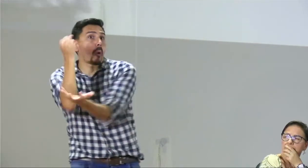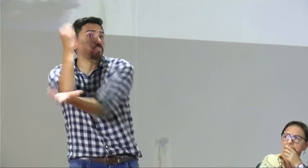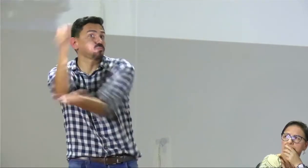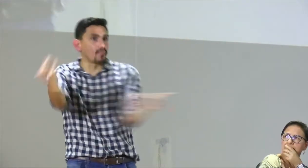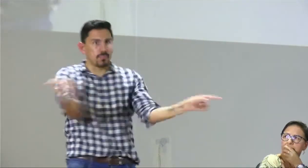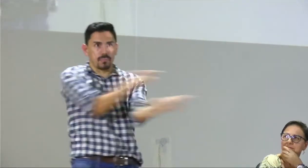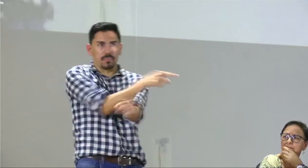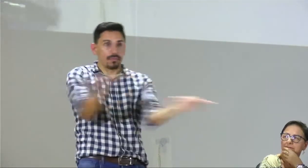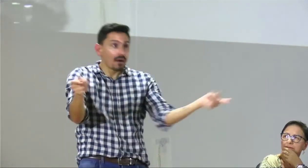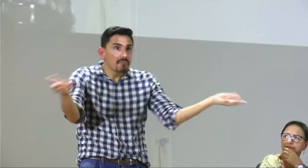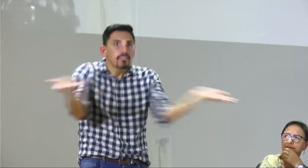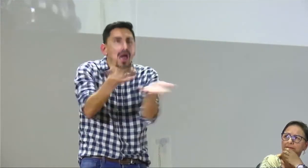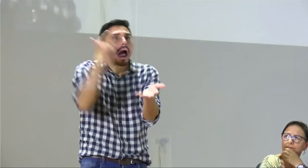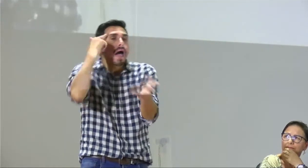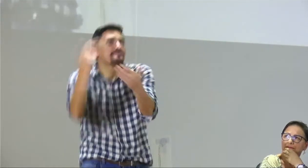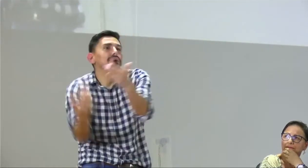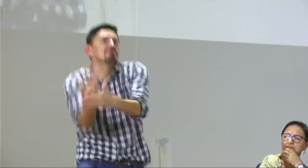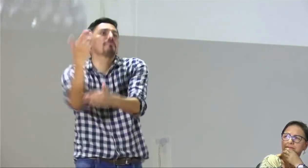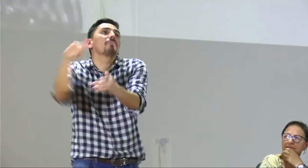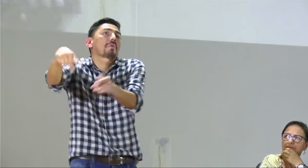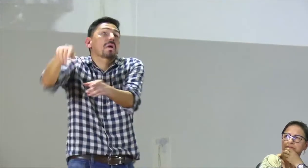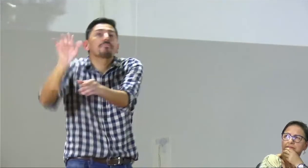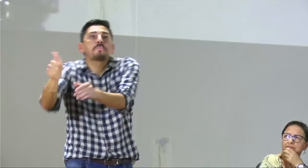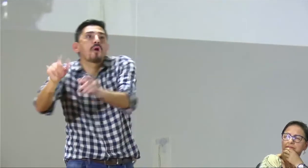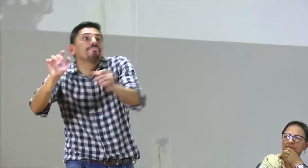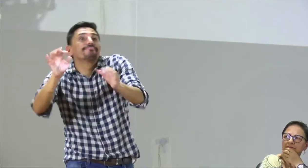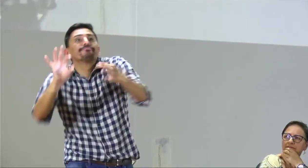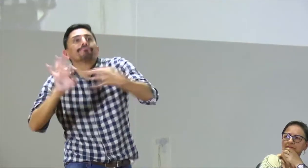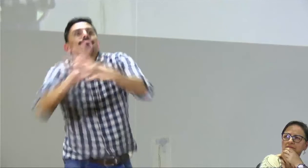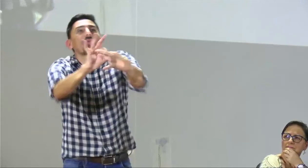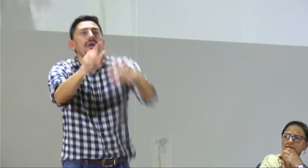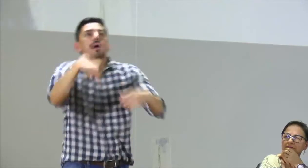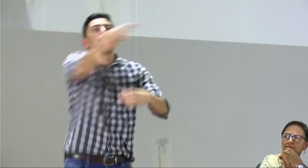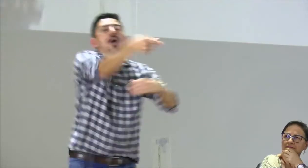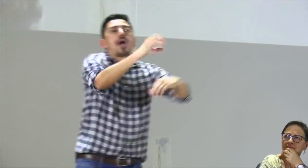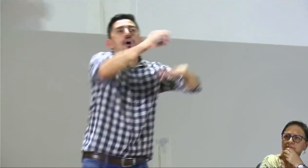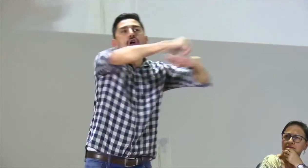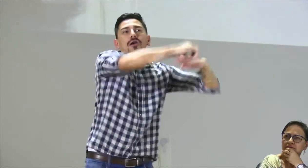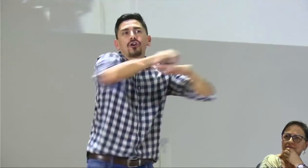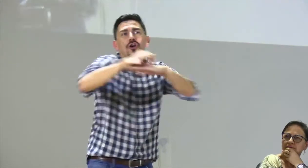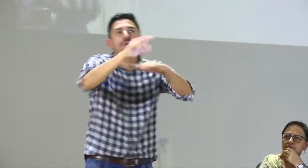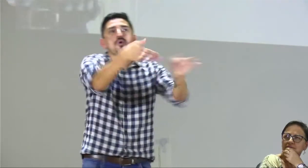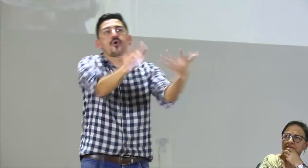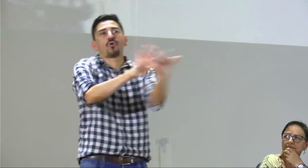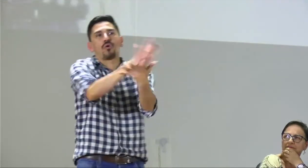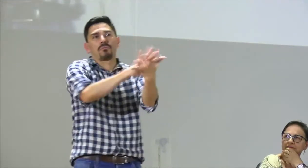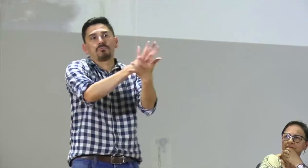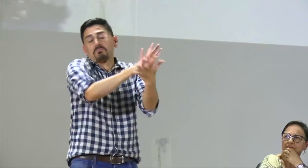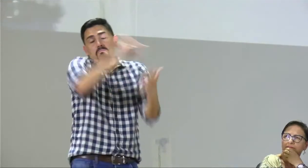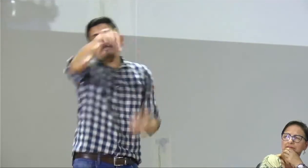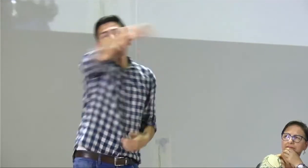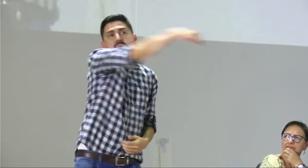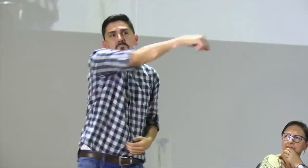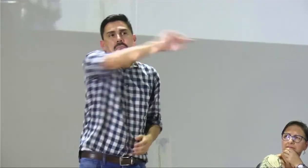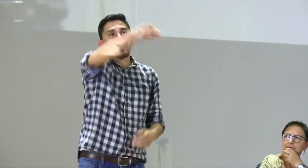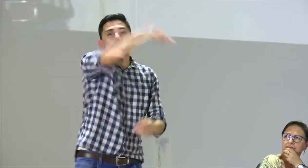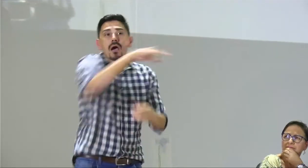un presupuesto adecuado para formar lengua de señas a los padres o con otras organizaciones para que se puedan brindar estos